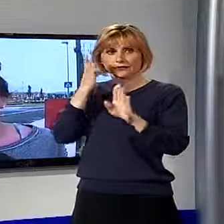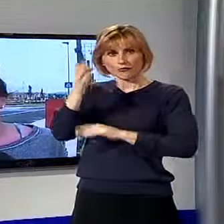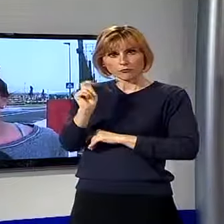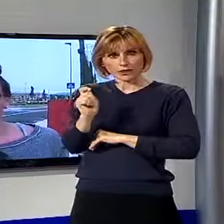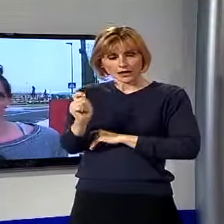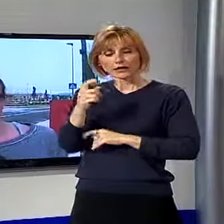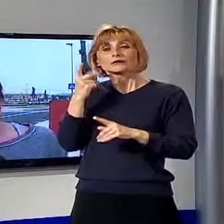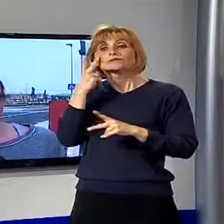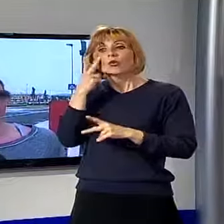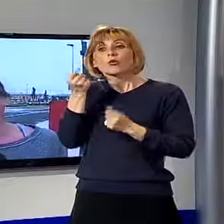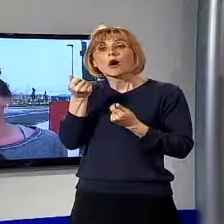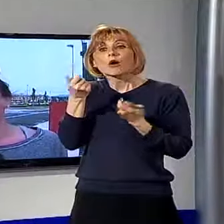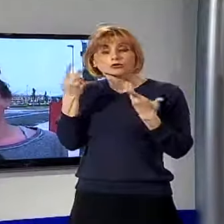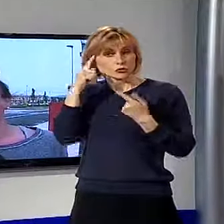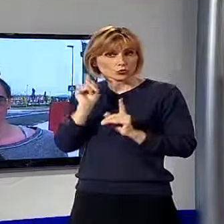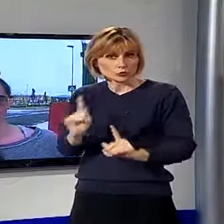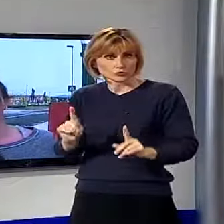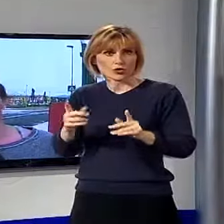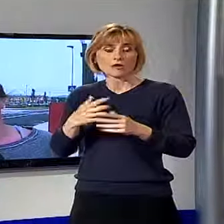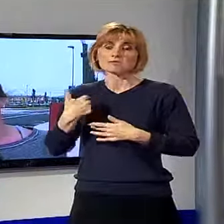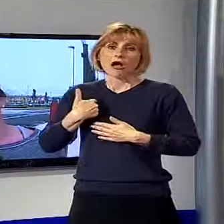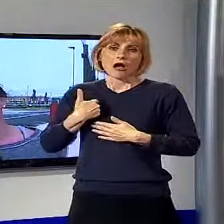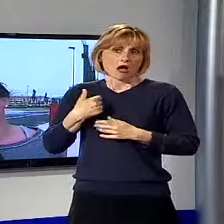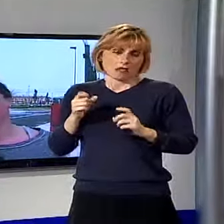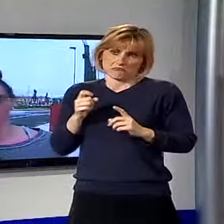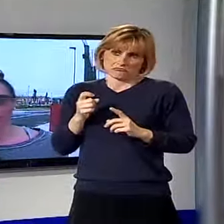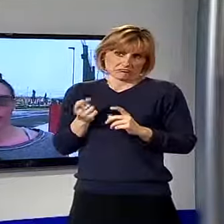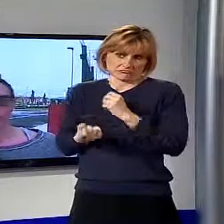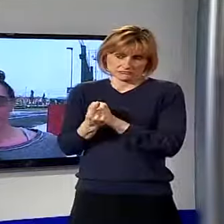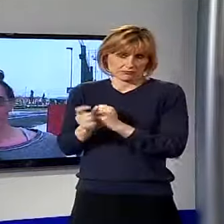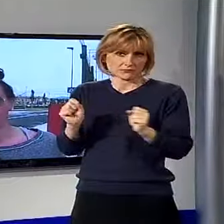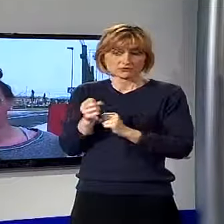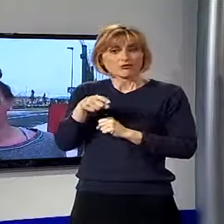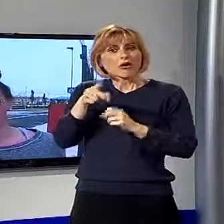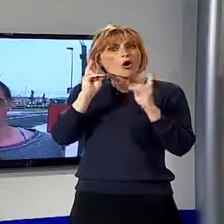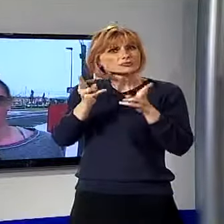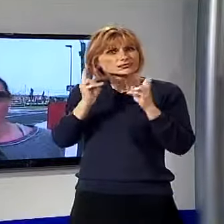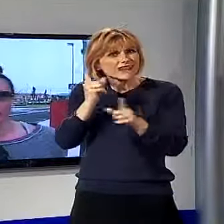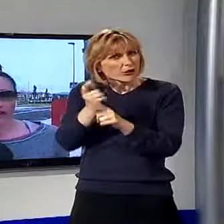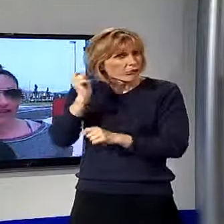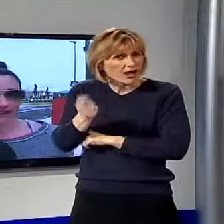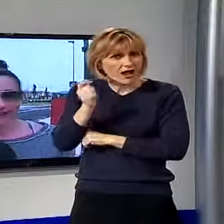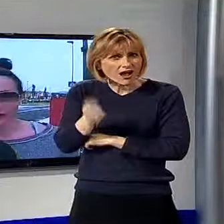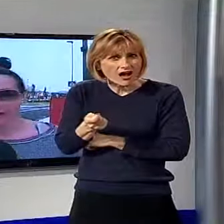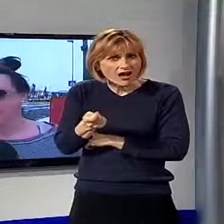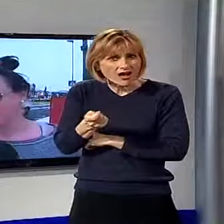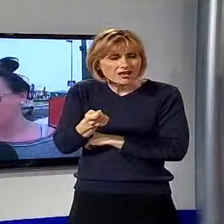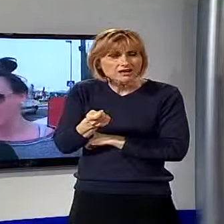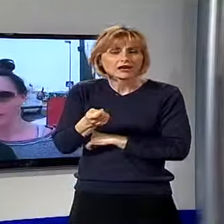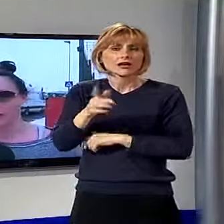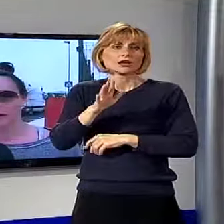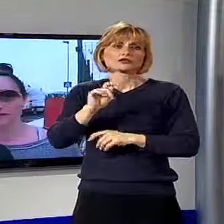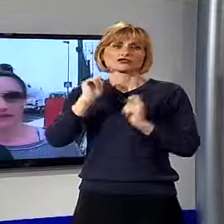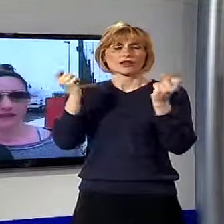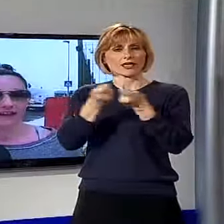sarà. Sarò una cosa che trovo assurda. Un luogo del genere, come in generale in Toscana, se ne